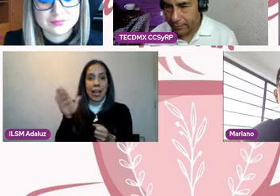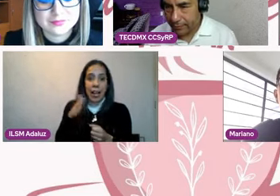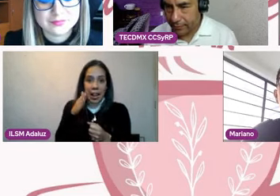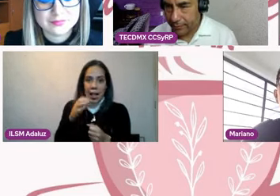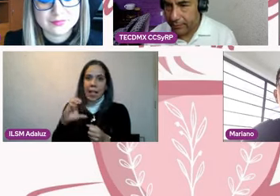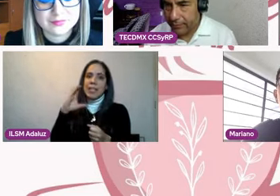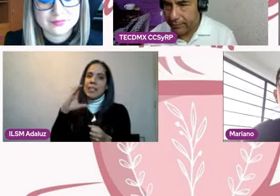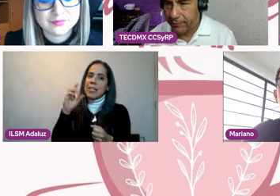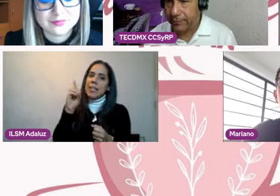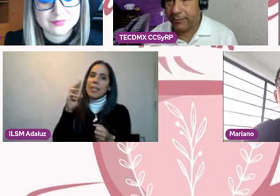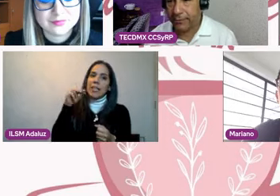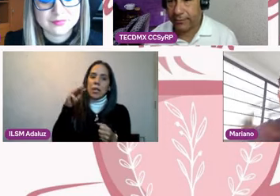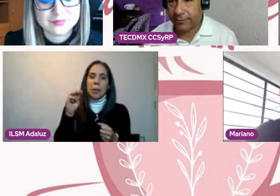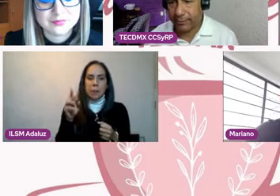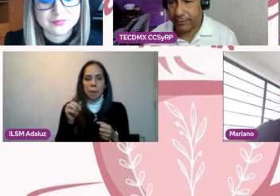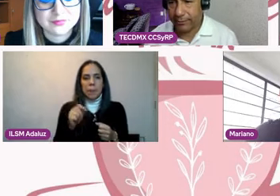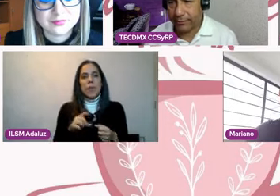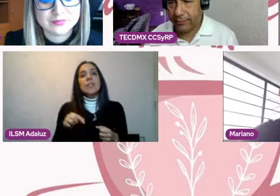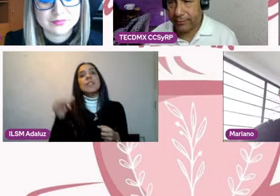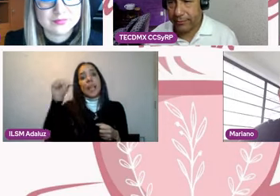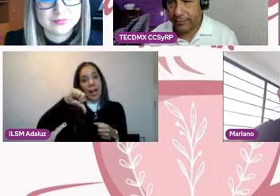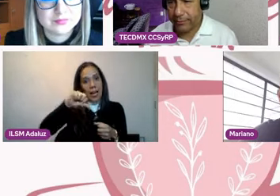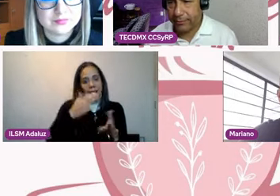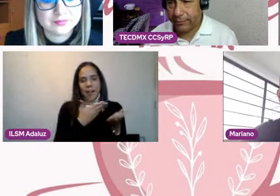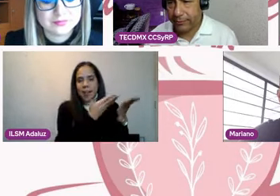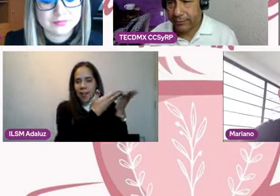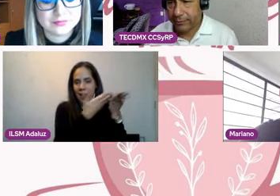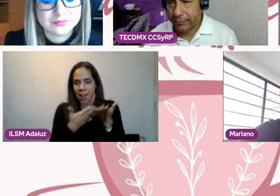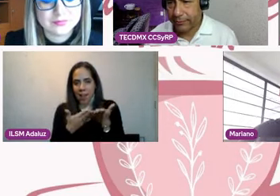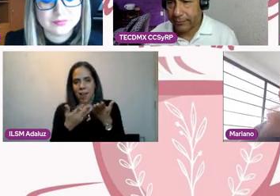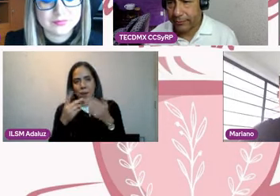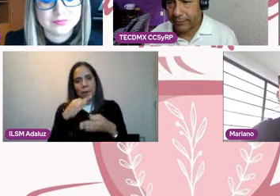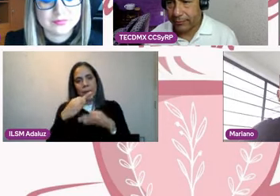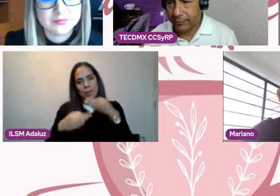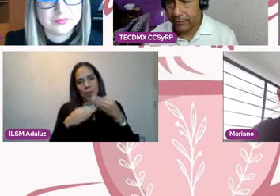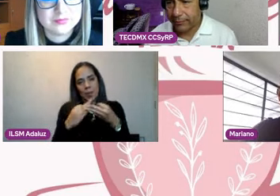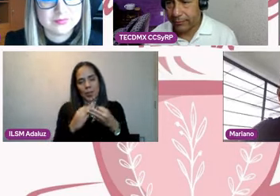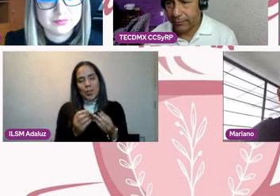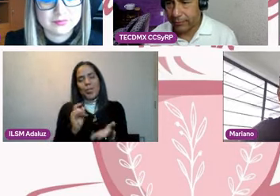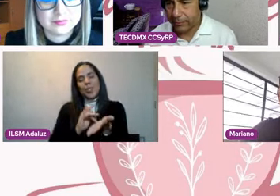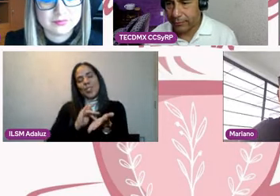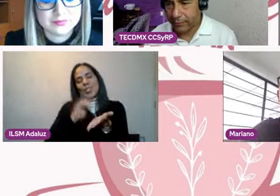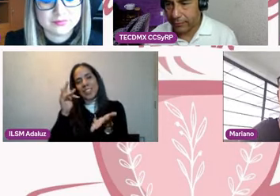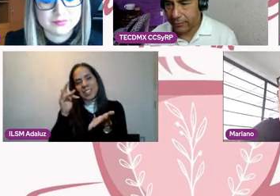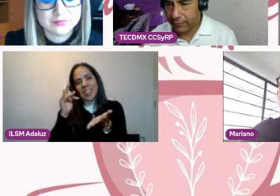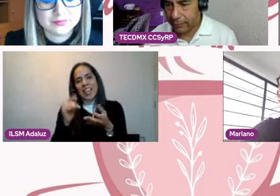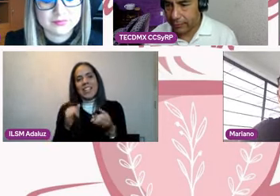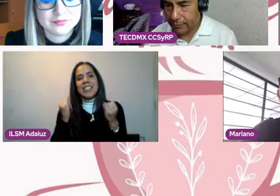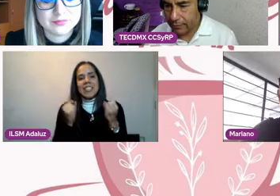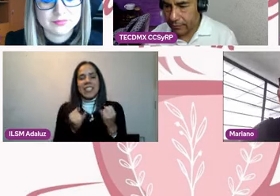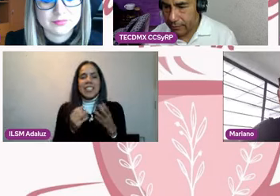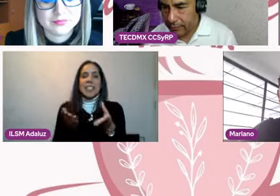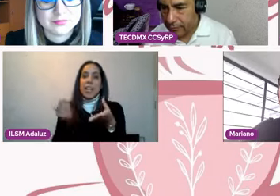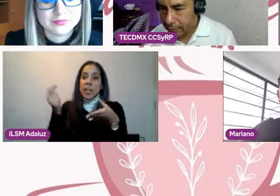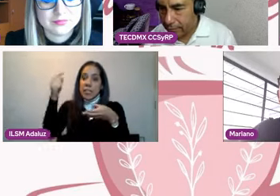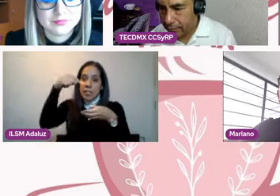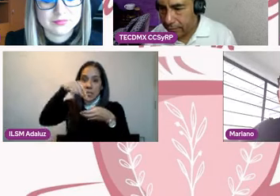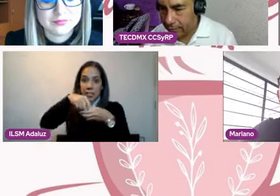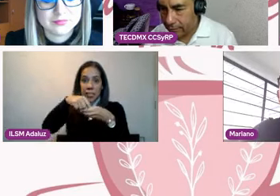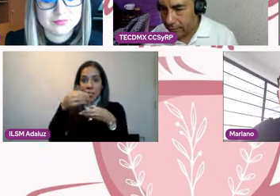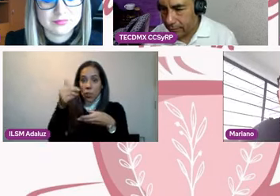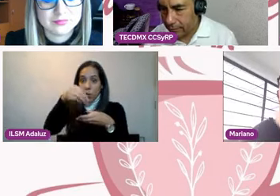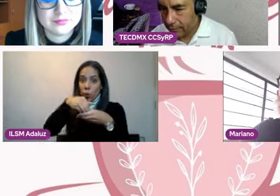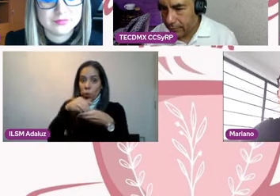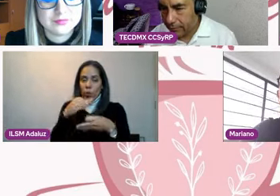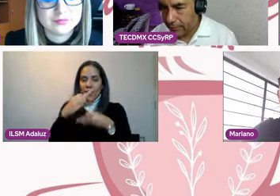la Academia de Lengua de Señas Mexicana hace posible esta transmisión de manera incluyente. Muchísimas, muchísimas gracias.